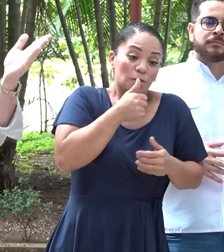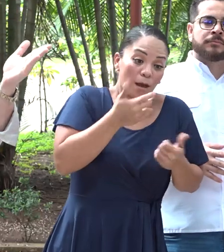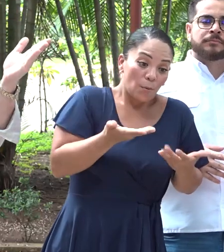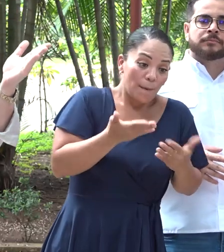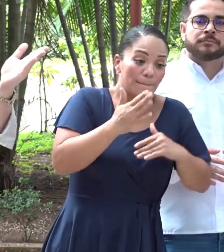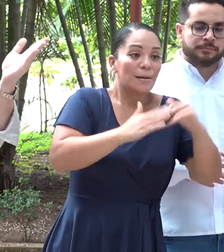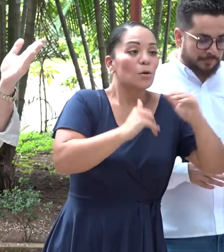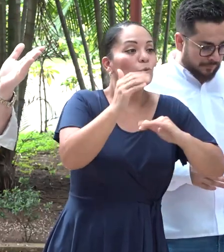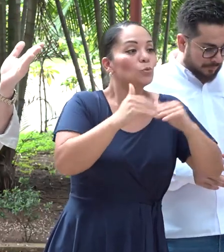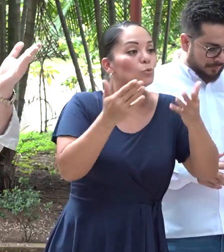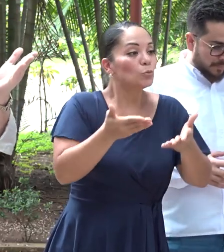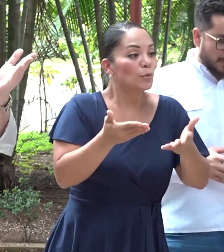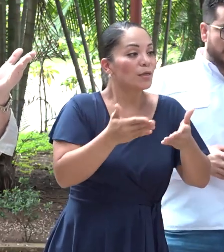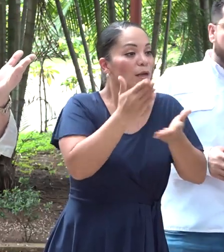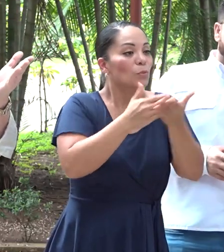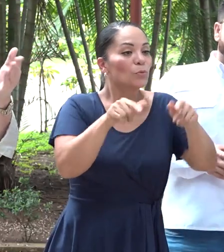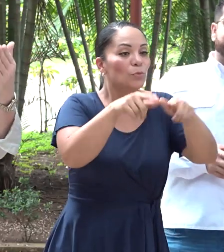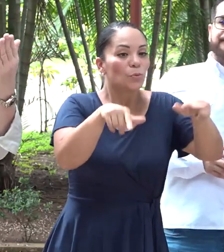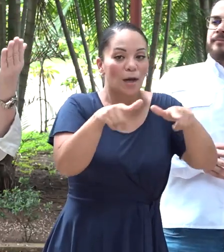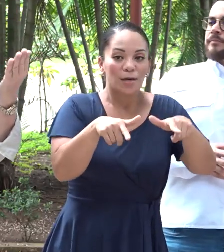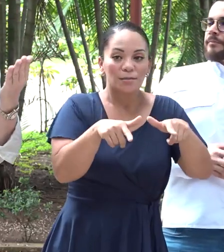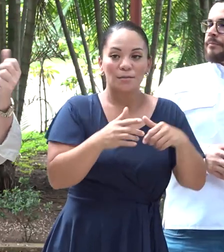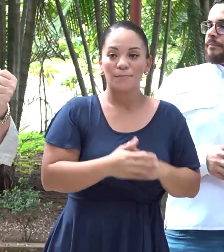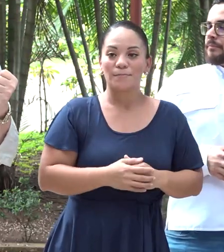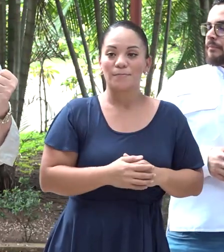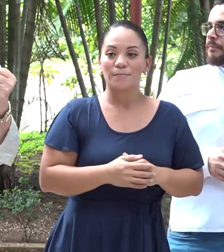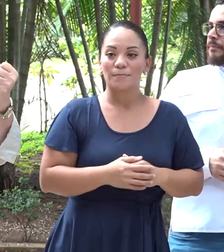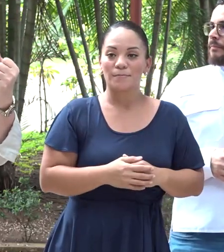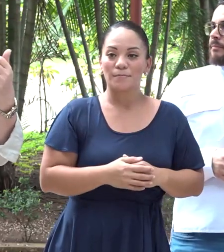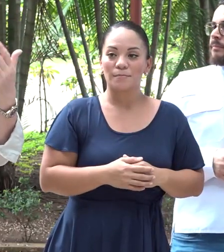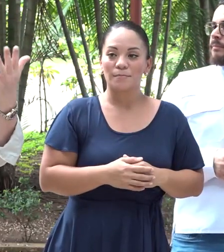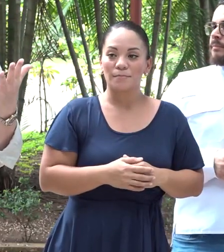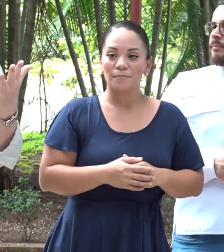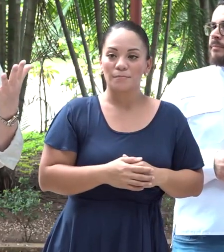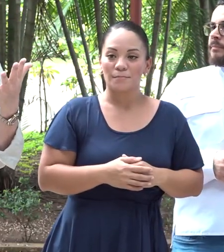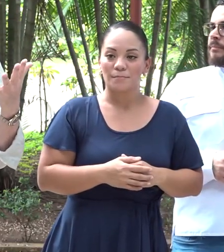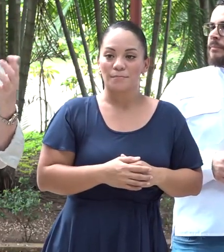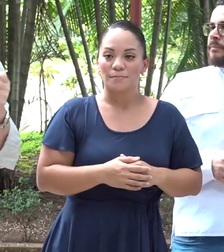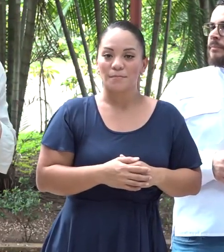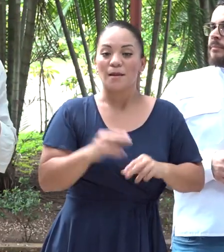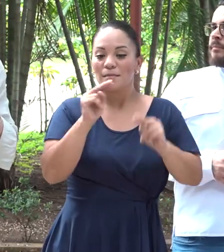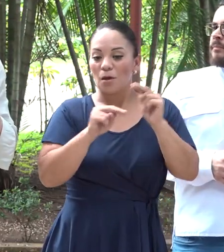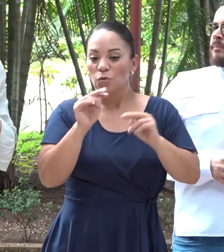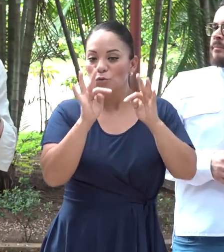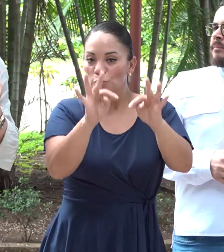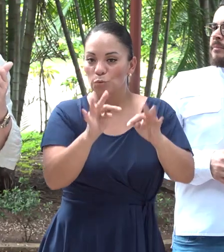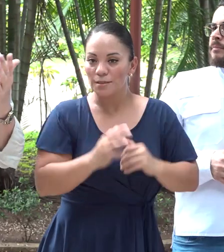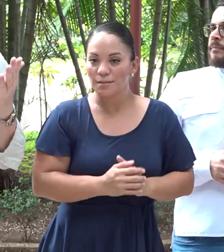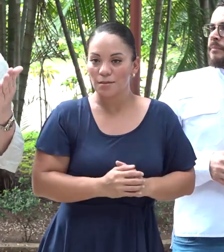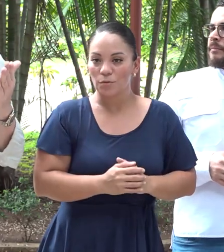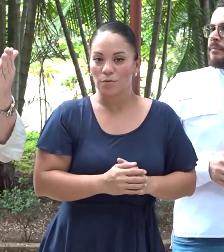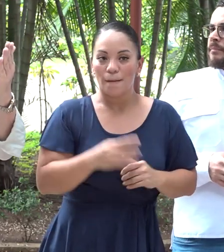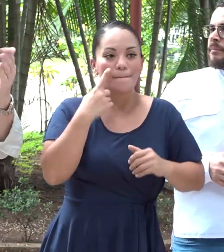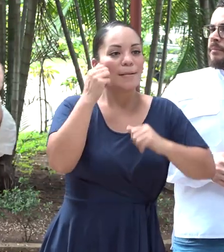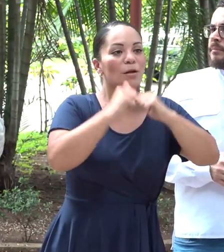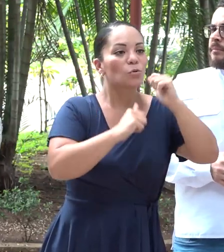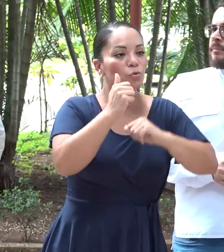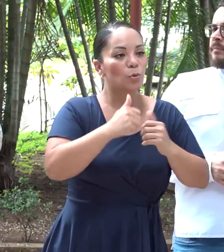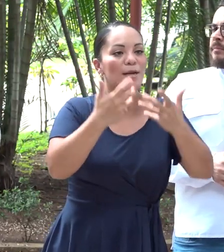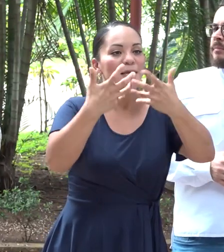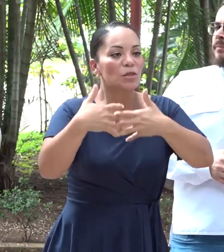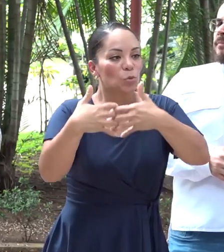para construir en algunos lugares negocios turísticos, para construir